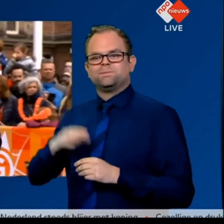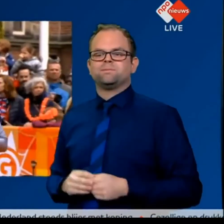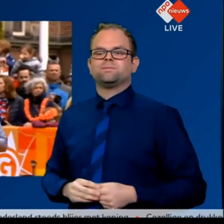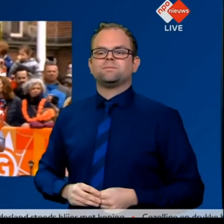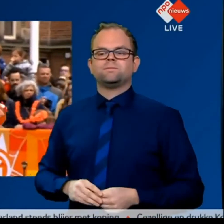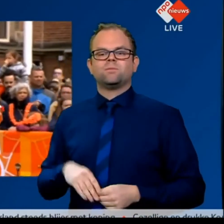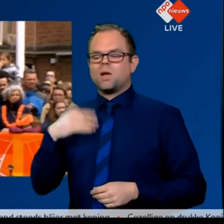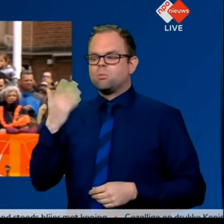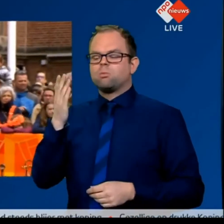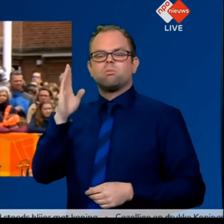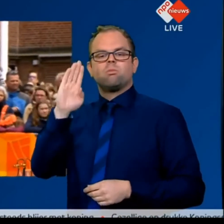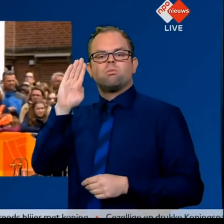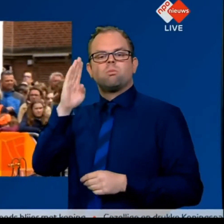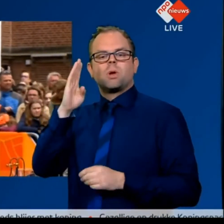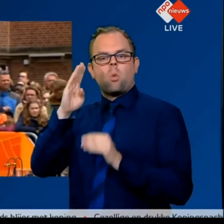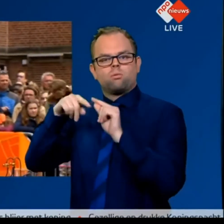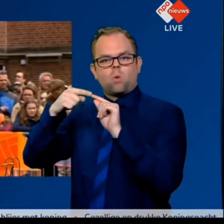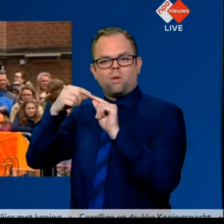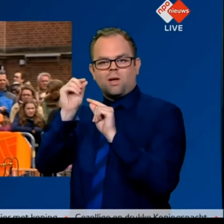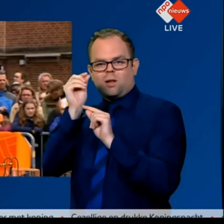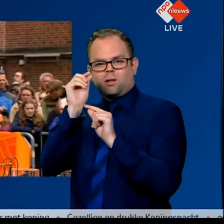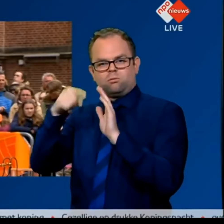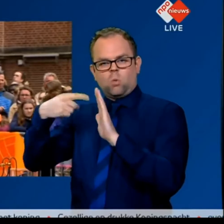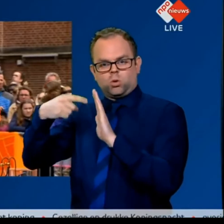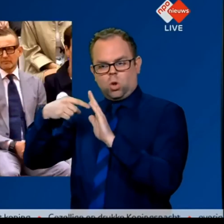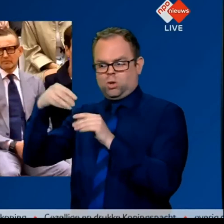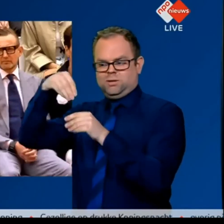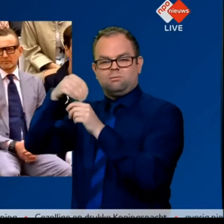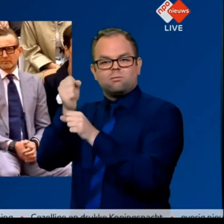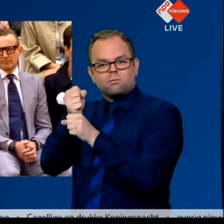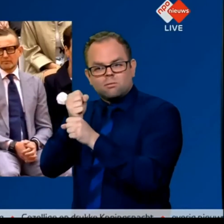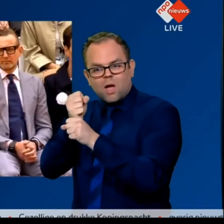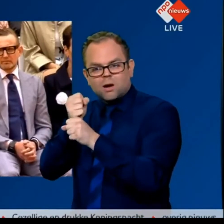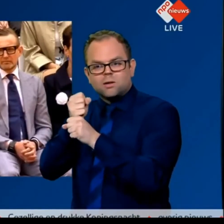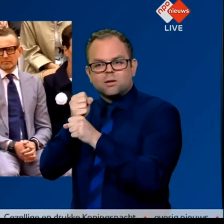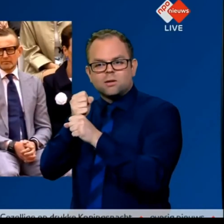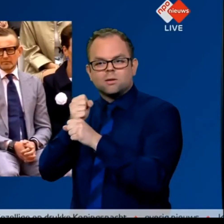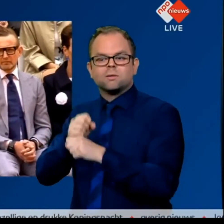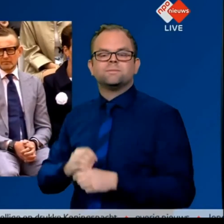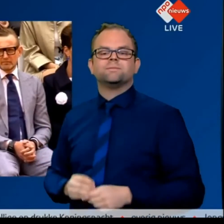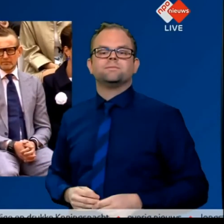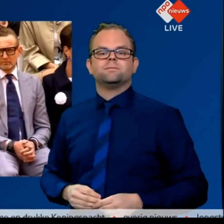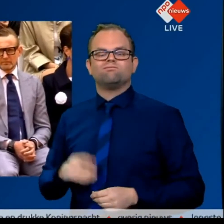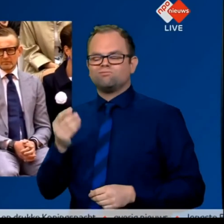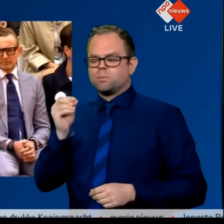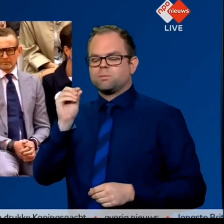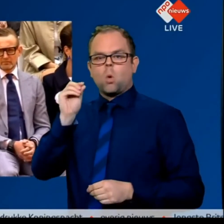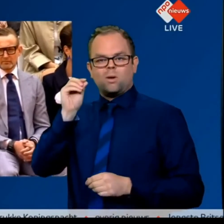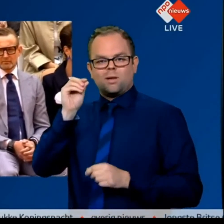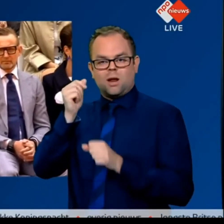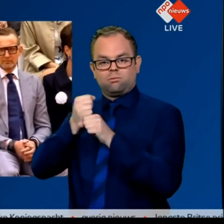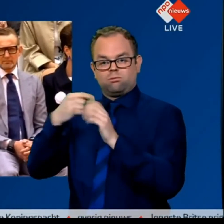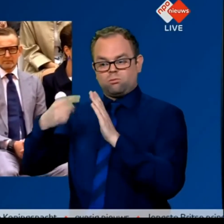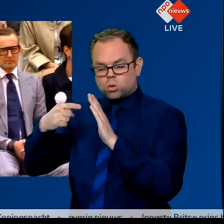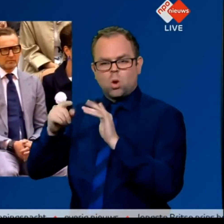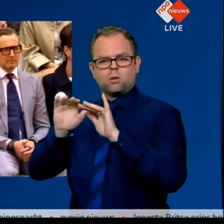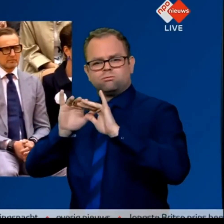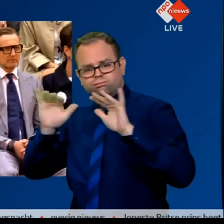Maar hoe maak ik nou zo'n moleculaire motor? Of moleculaire auto? Paco?